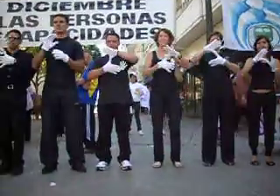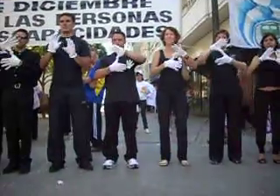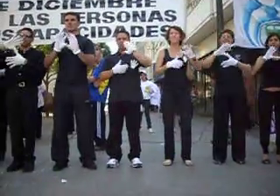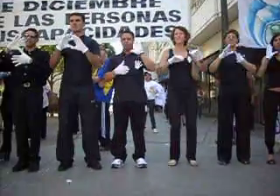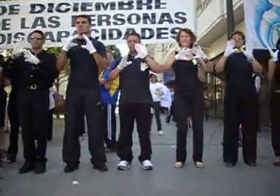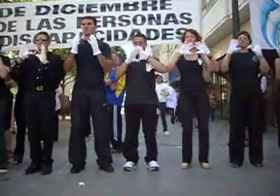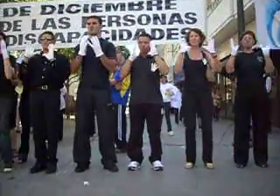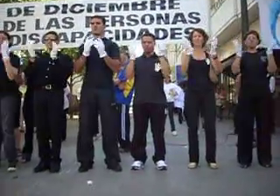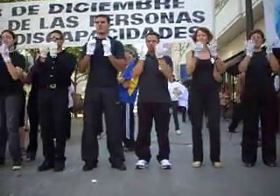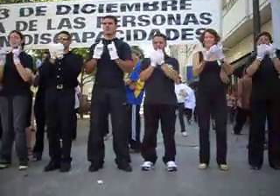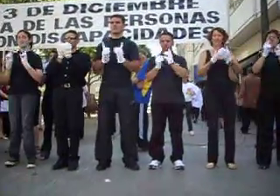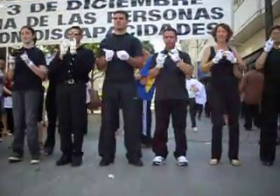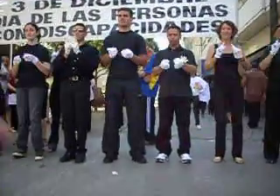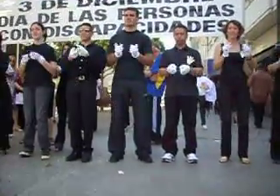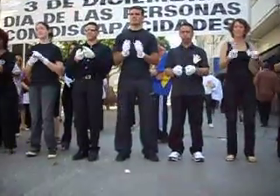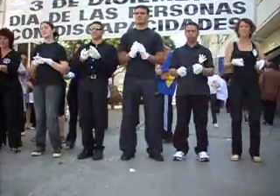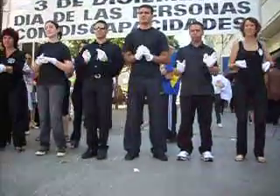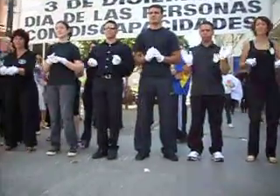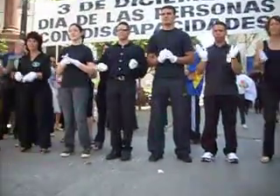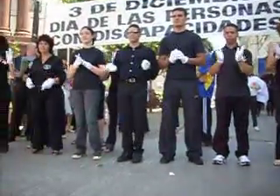alma, que